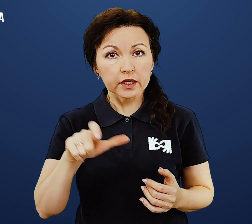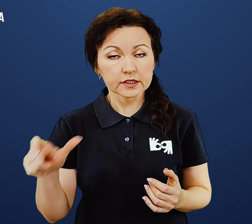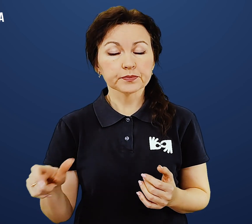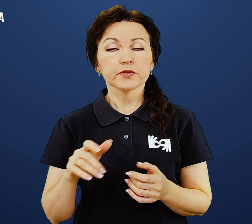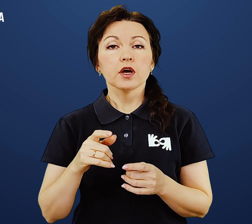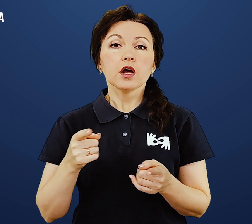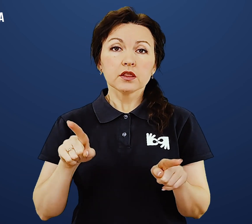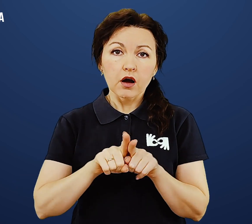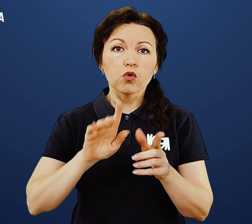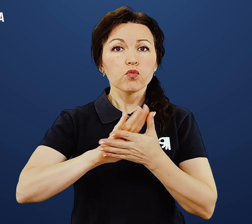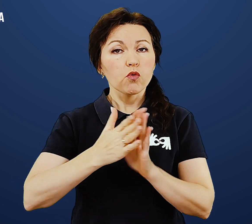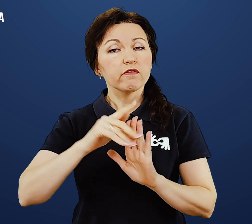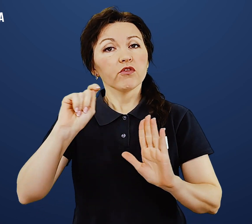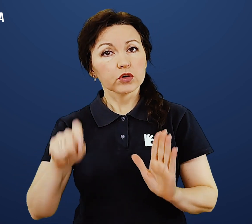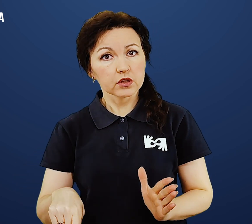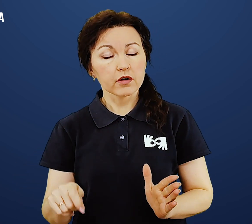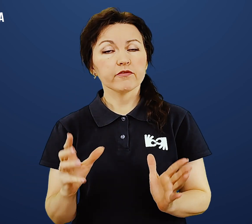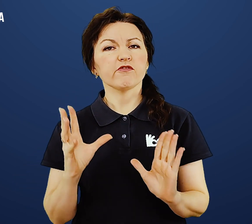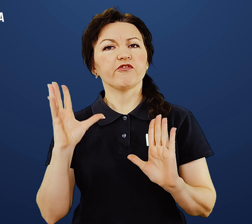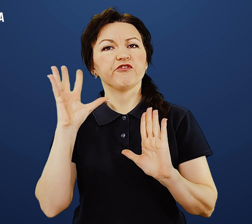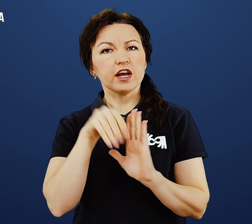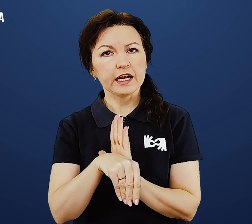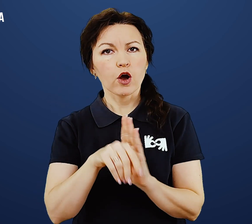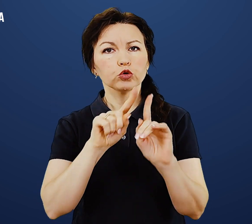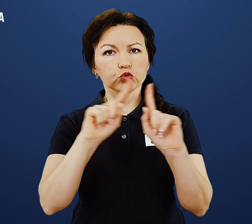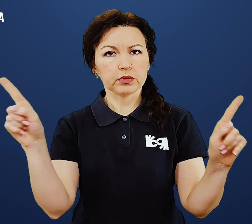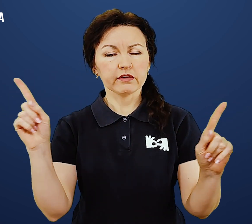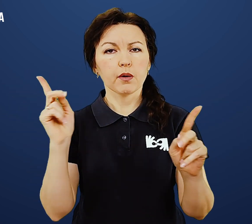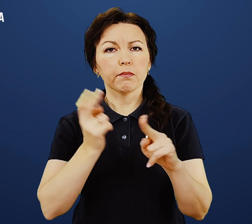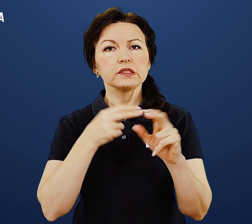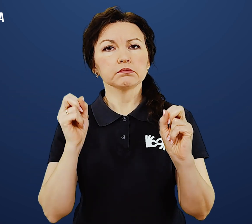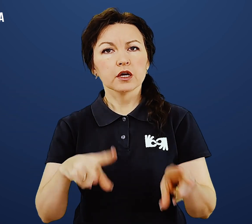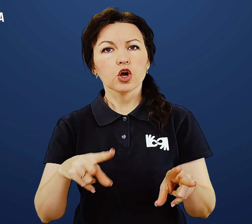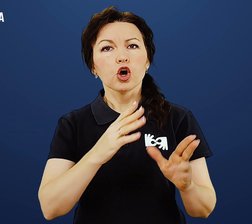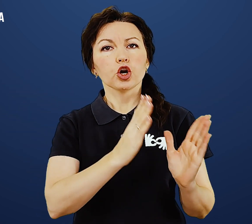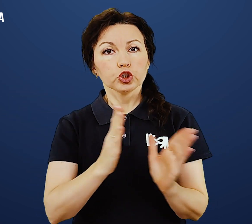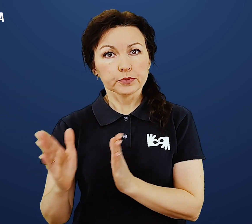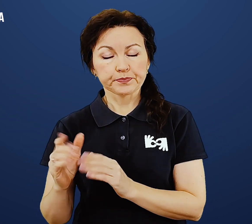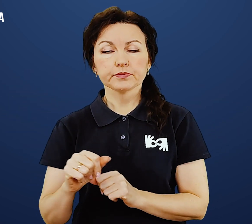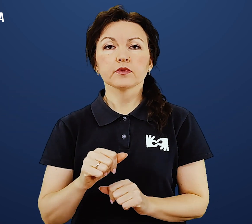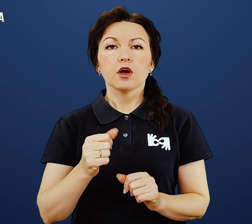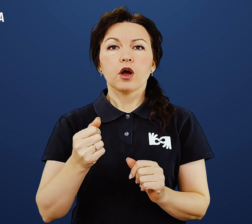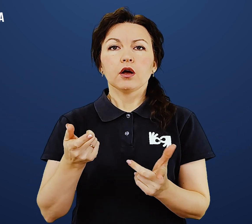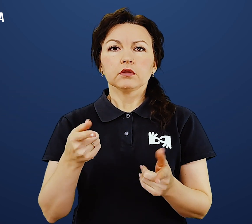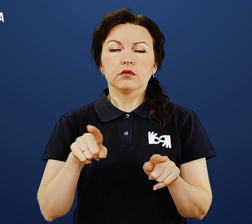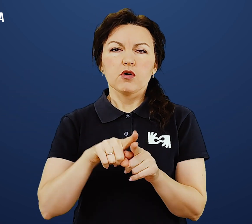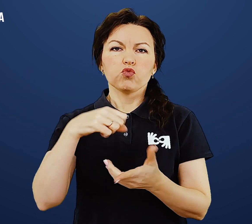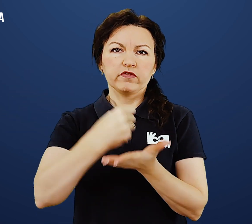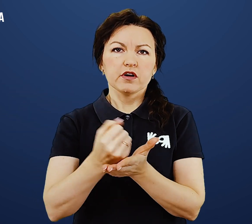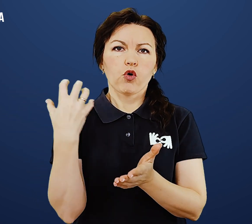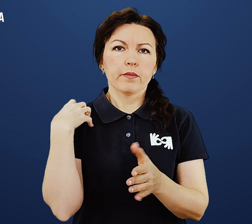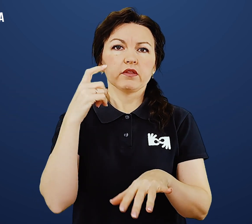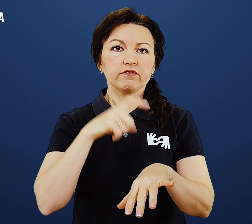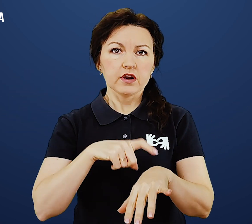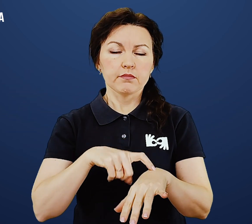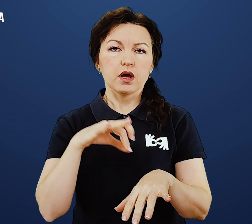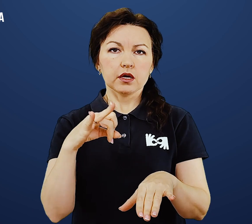Україні вводиться особливий безпековий режим. В країні діє комендантська година та встановлені блокпости.